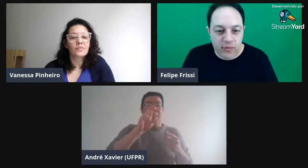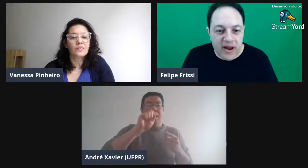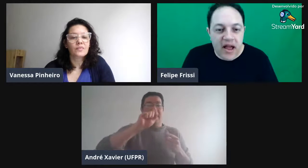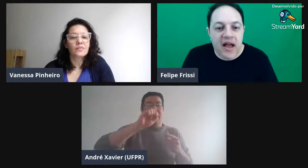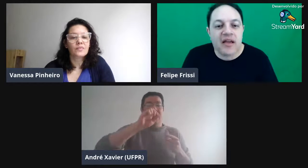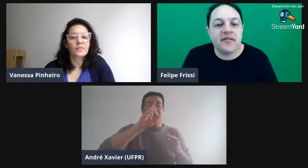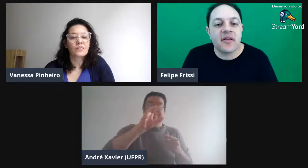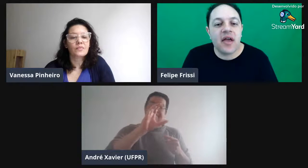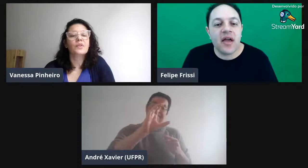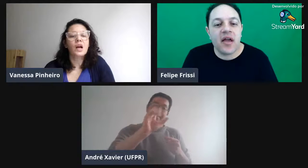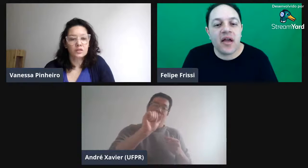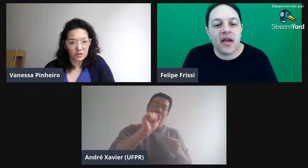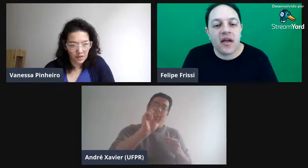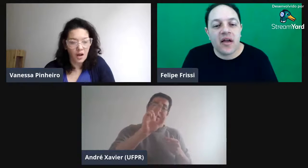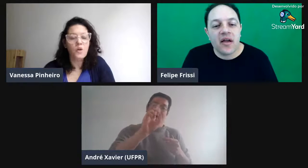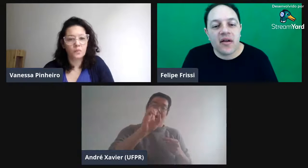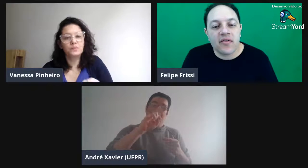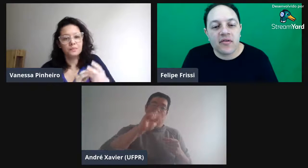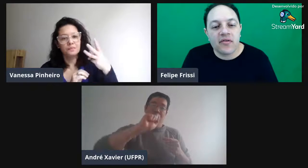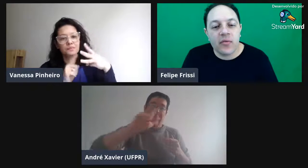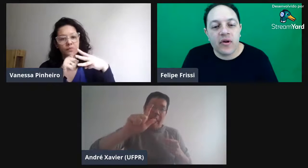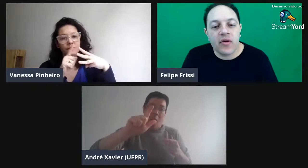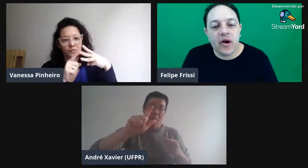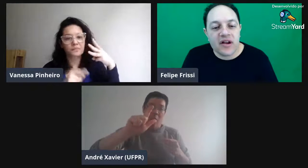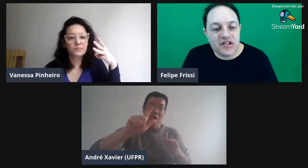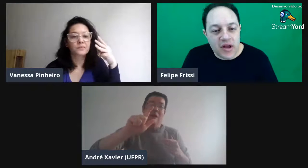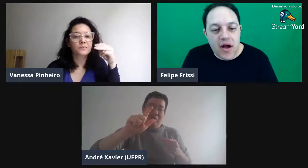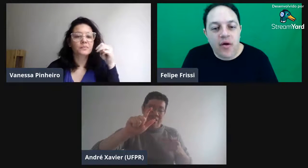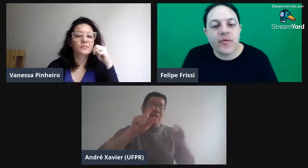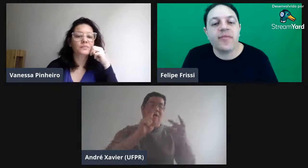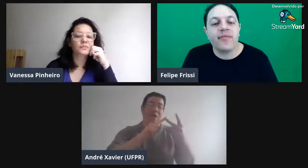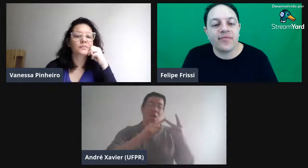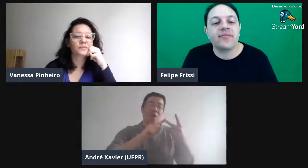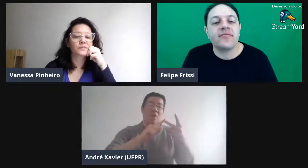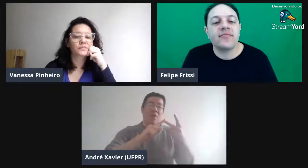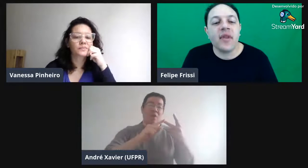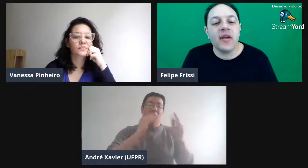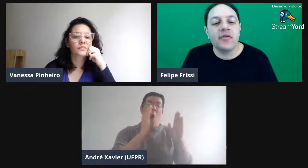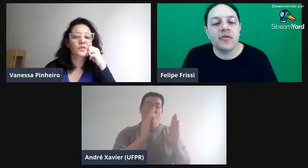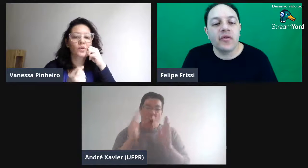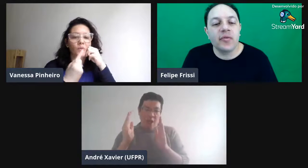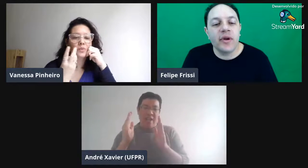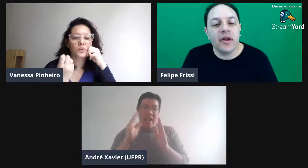numerais, é, sobre o cardinal, sobre